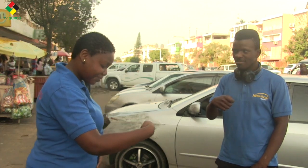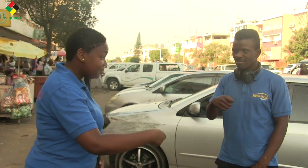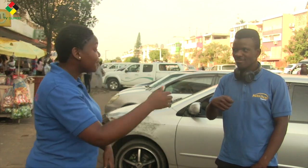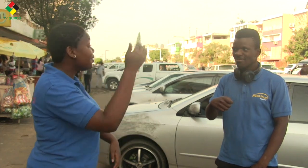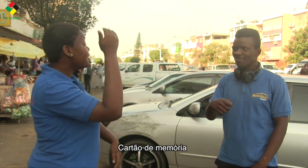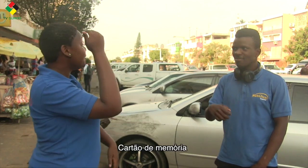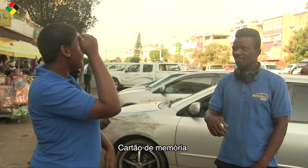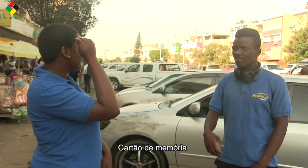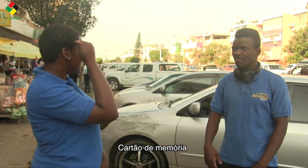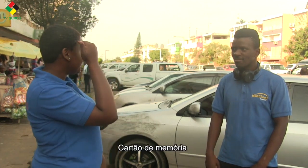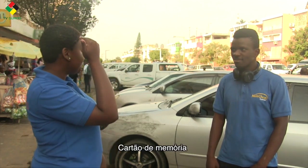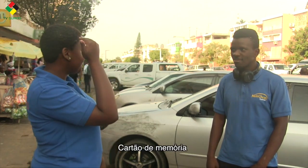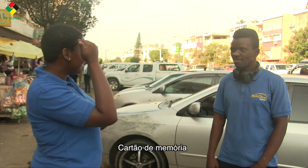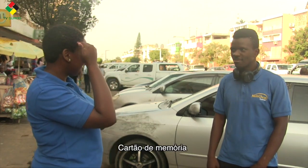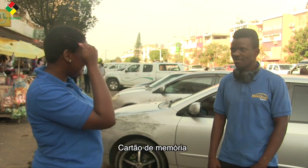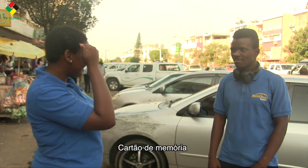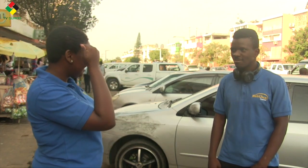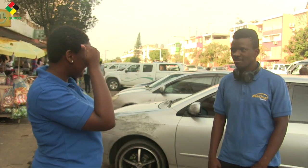Cartão de Memória.